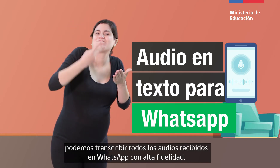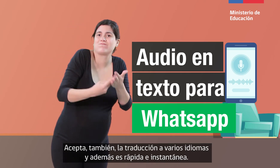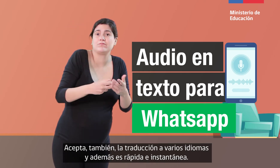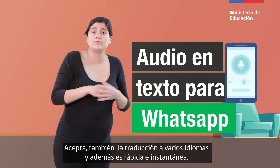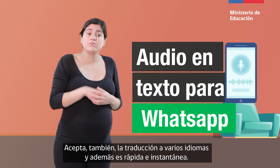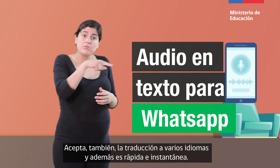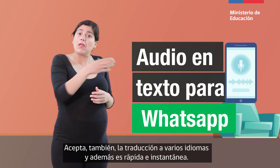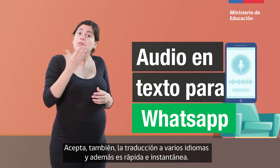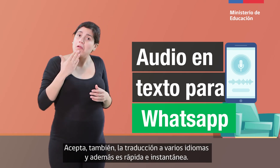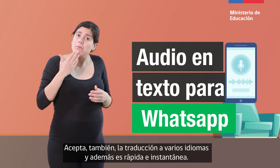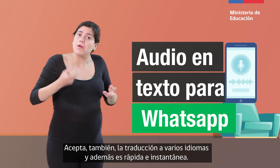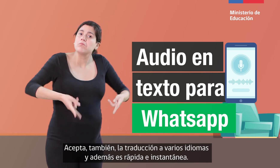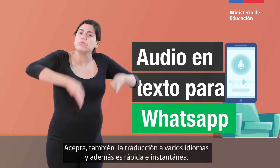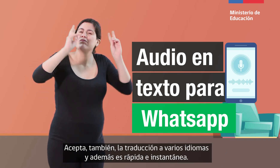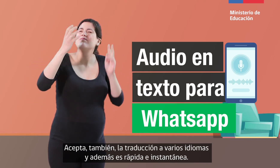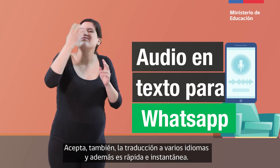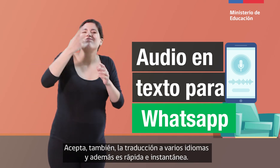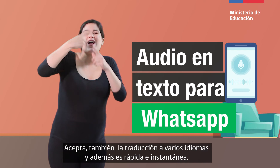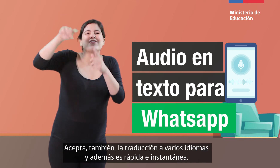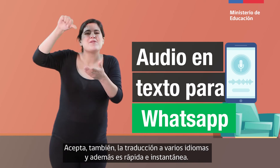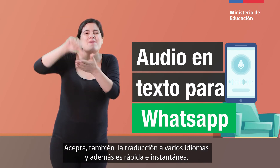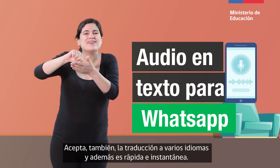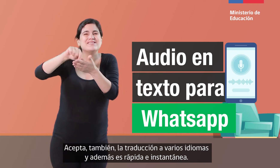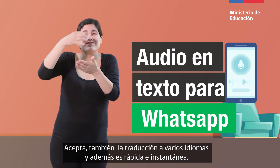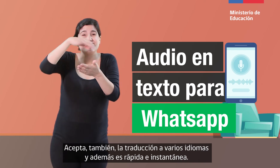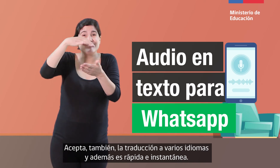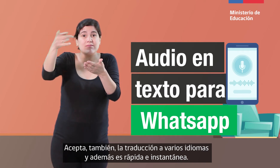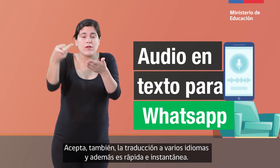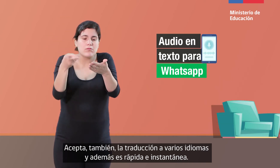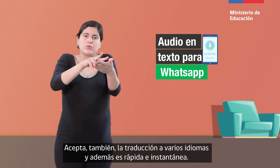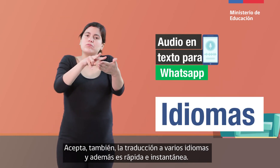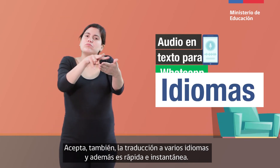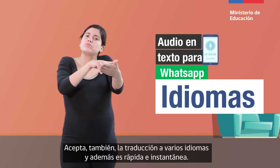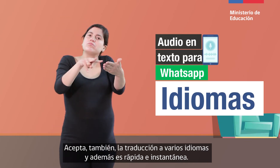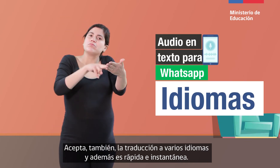Acepta también la traducción a varios idiomas y además es rápida e instantánea.